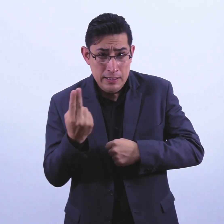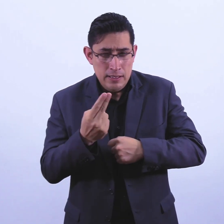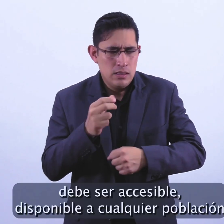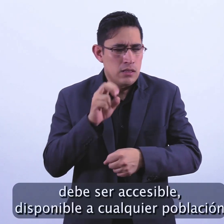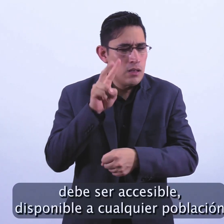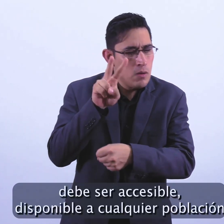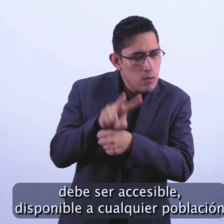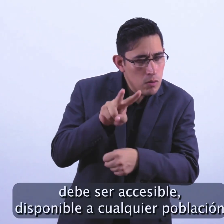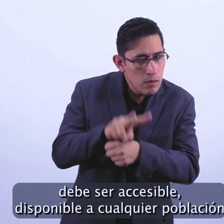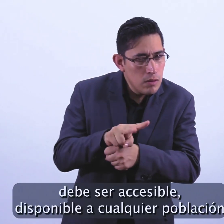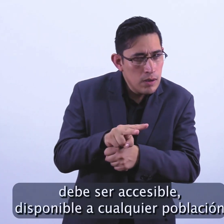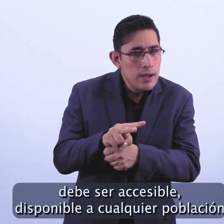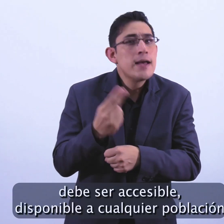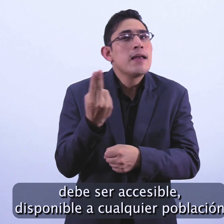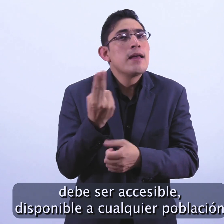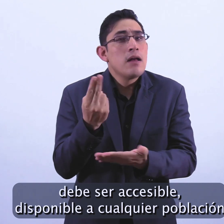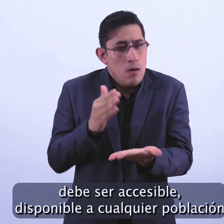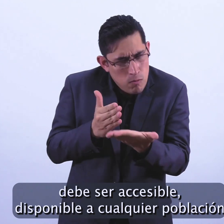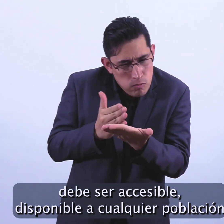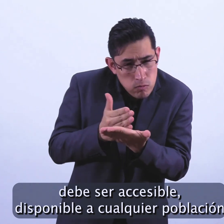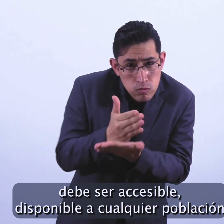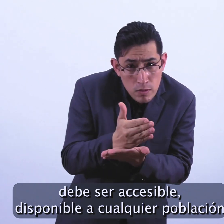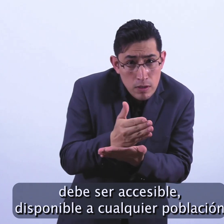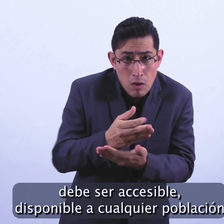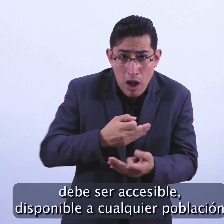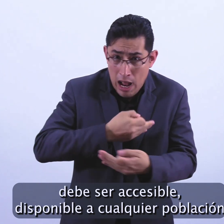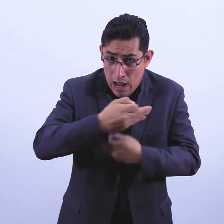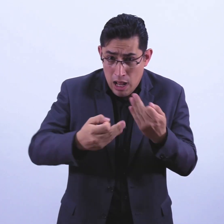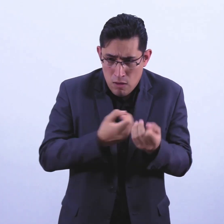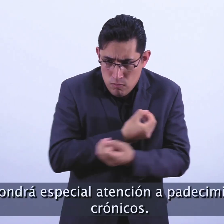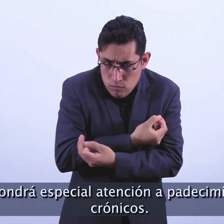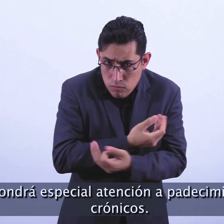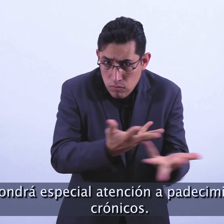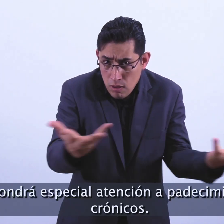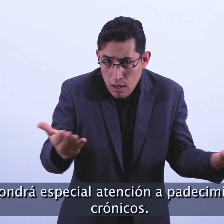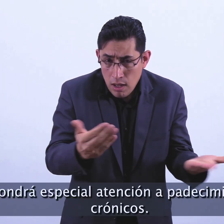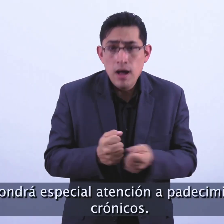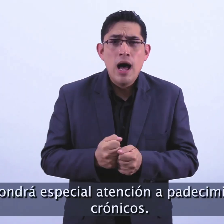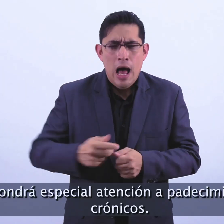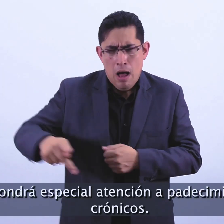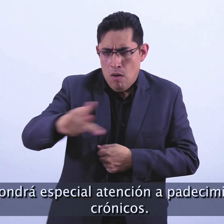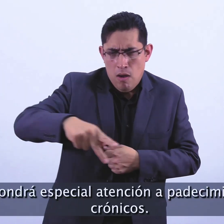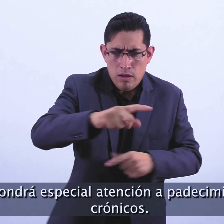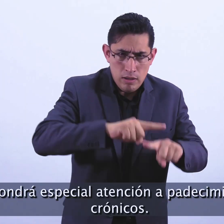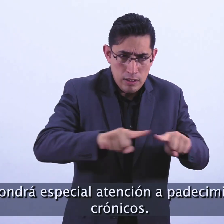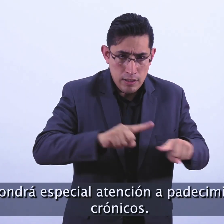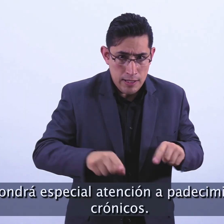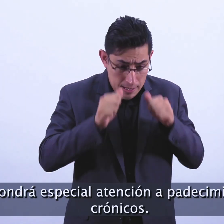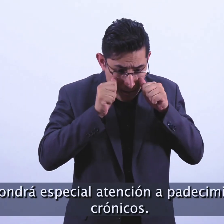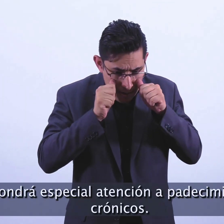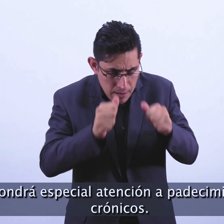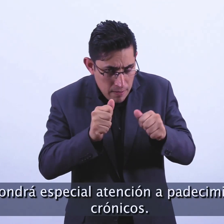debe ser accesible, disponible a cualquier población y pondrá especial atención a padecimientos crónicos.